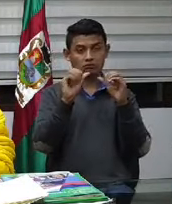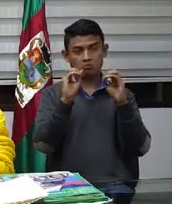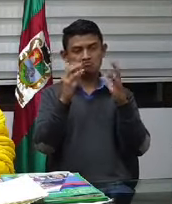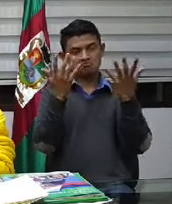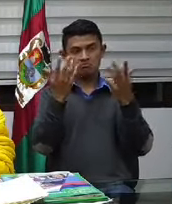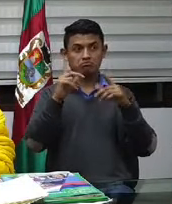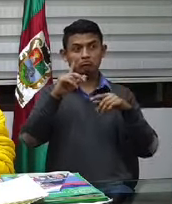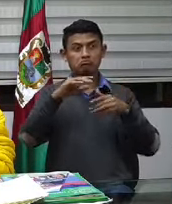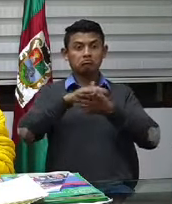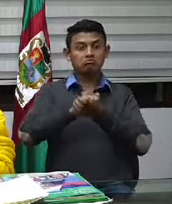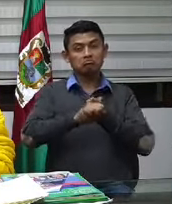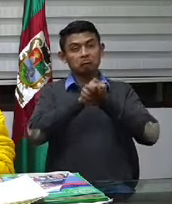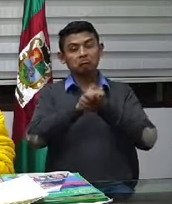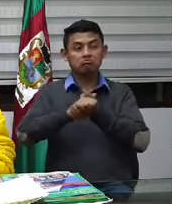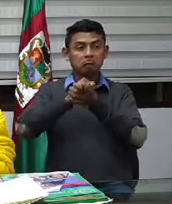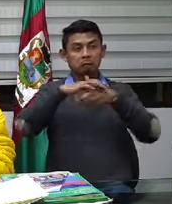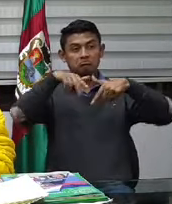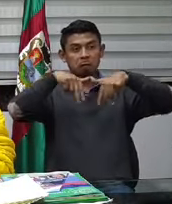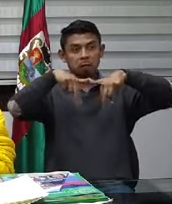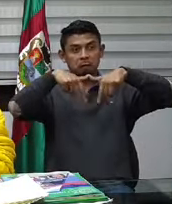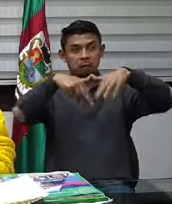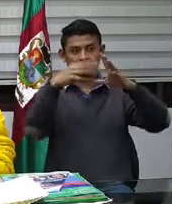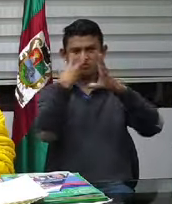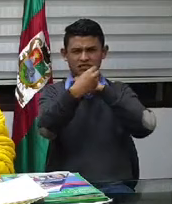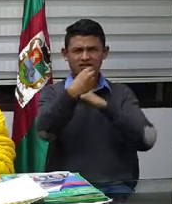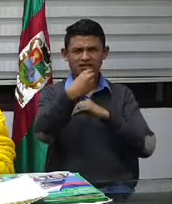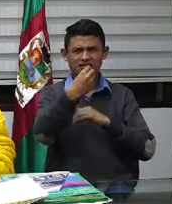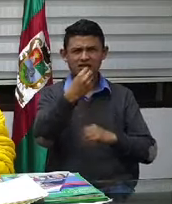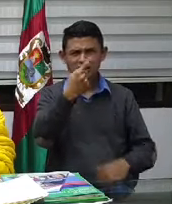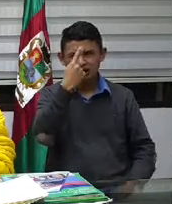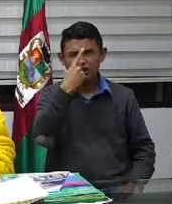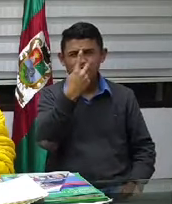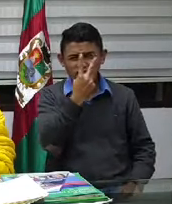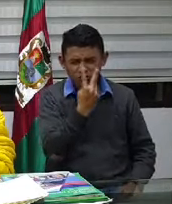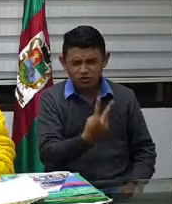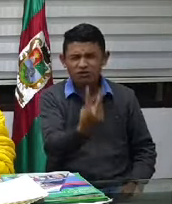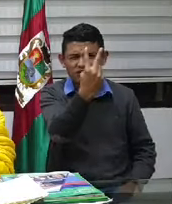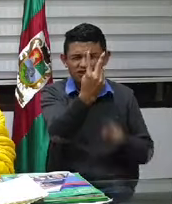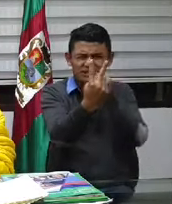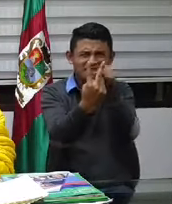Pero, ¿ustedes creen que estamos cumpliendo? ¿Creen que estamos cumpliendo?